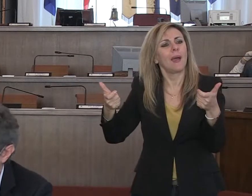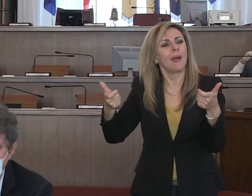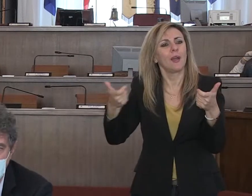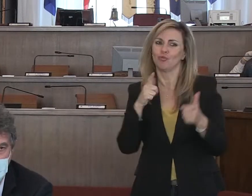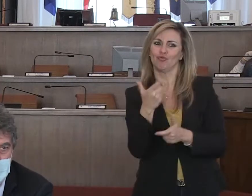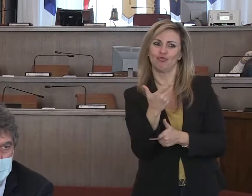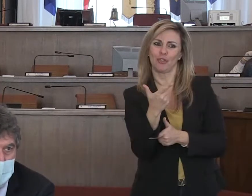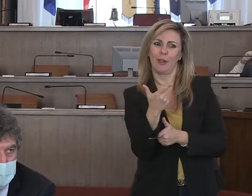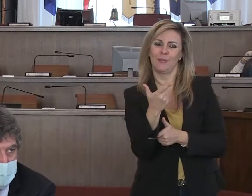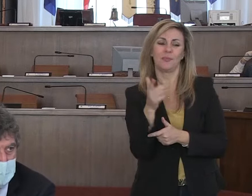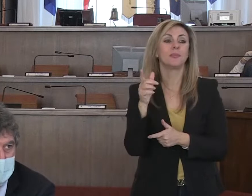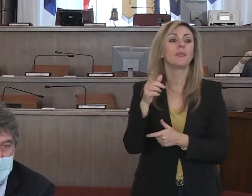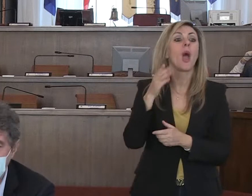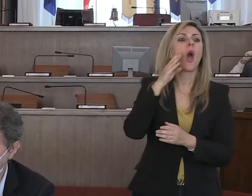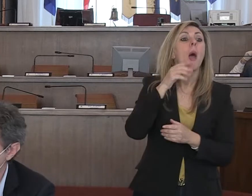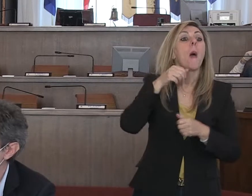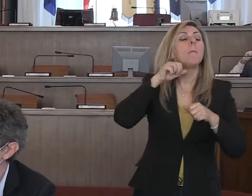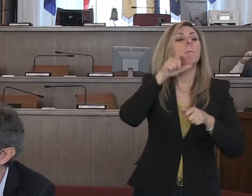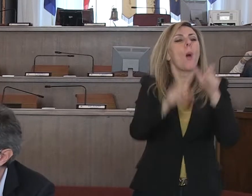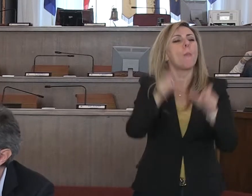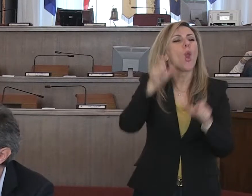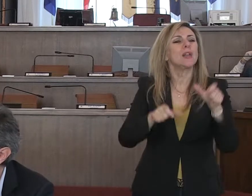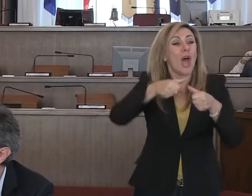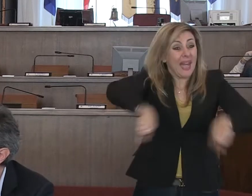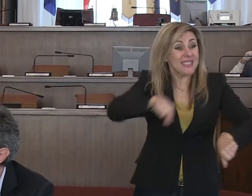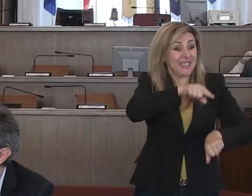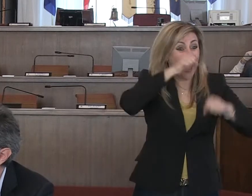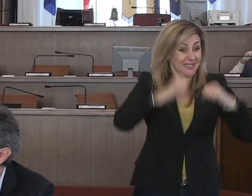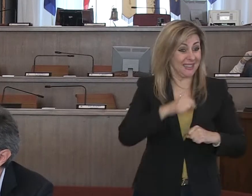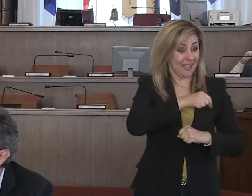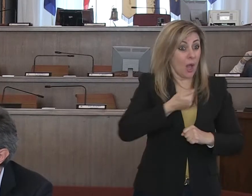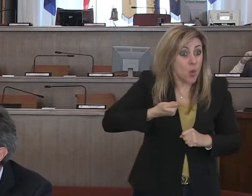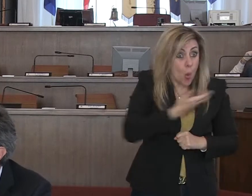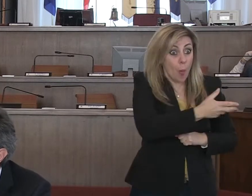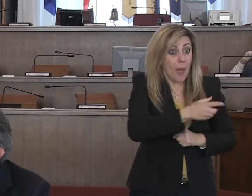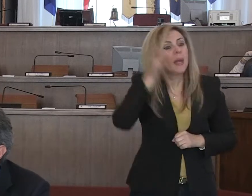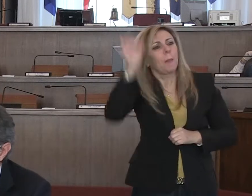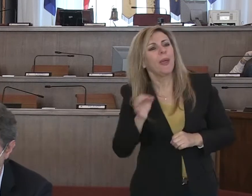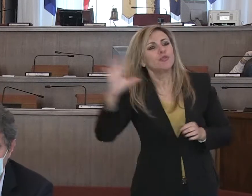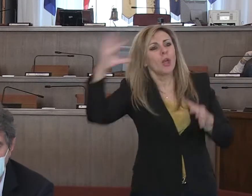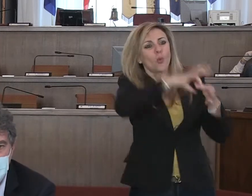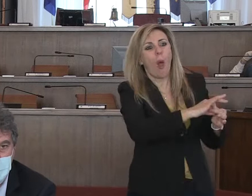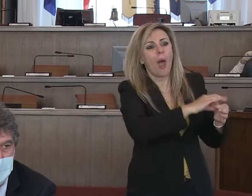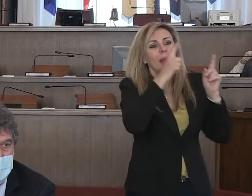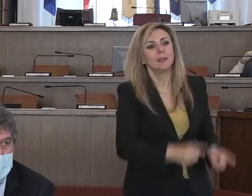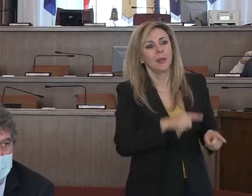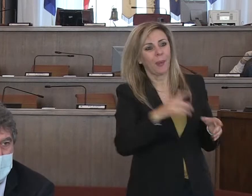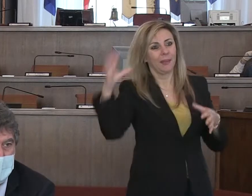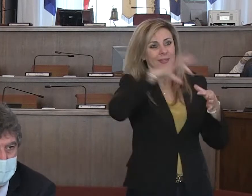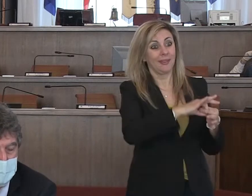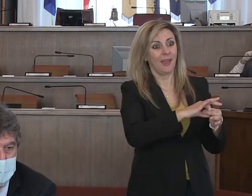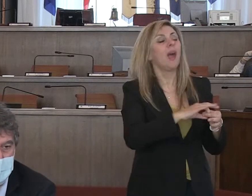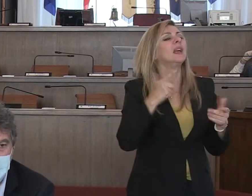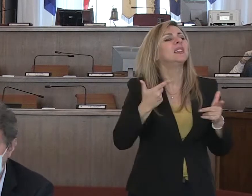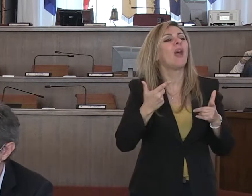rispetto alla popolazione residente che per la tipologia del contagio e del focolaio non